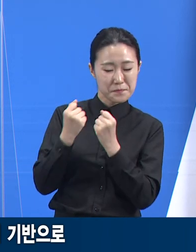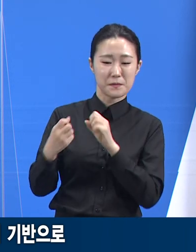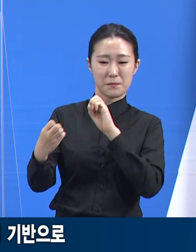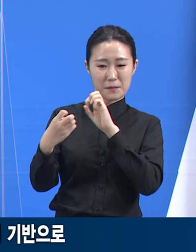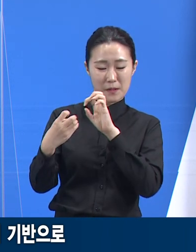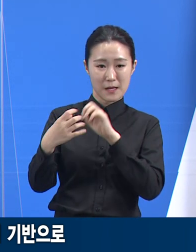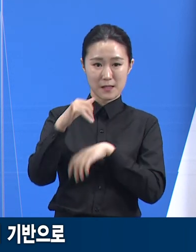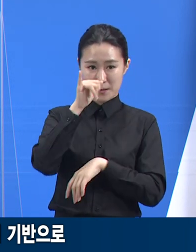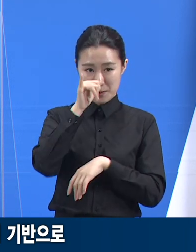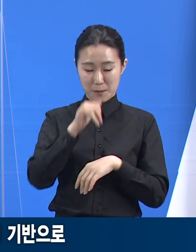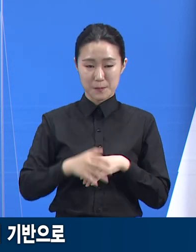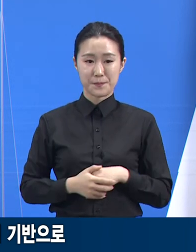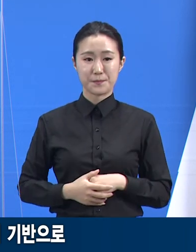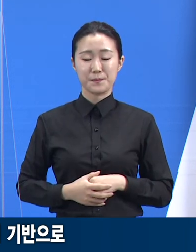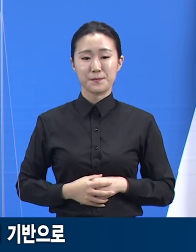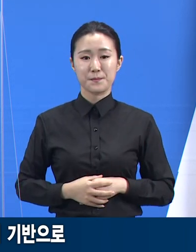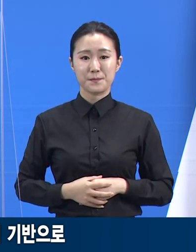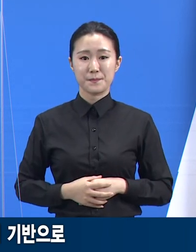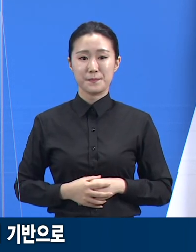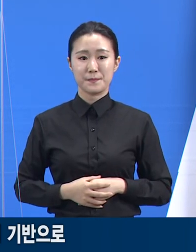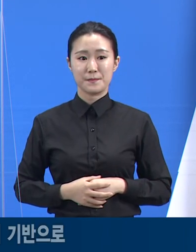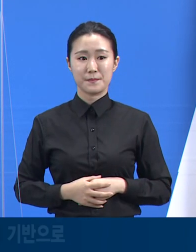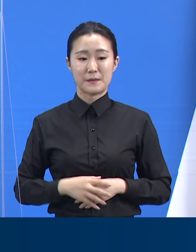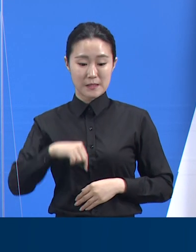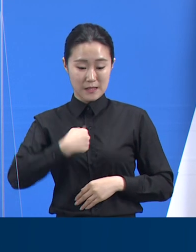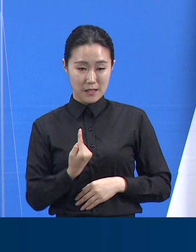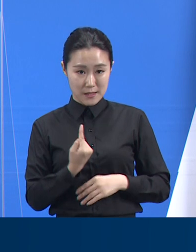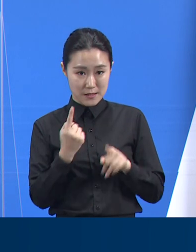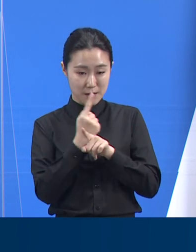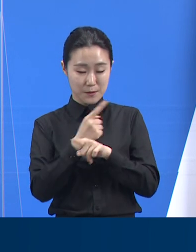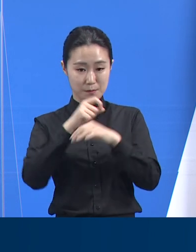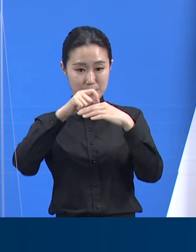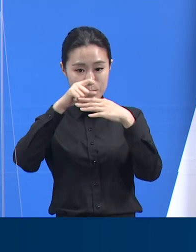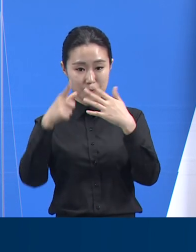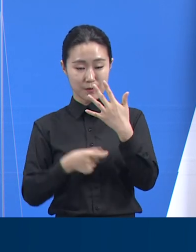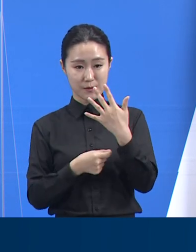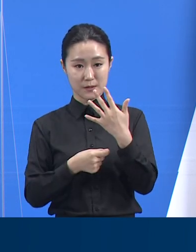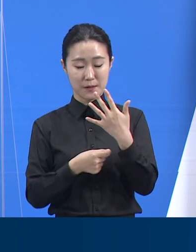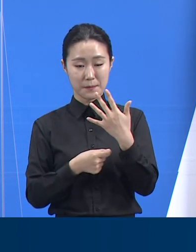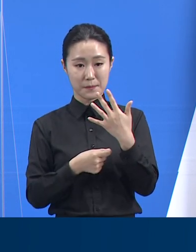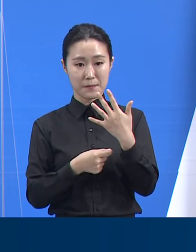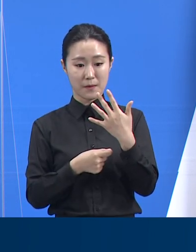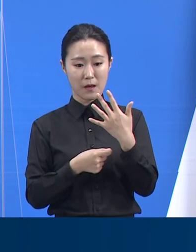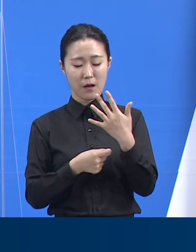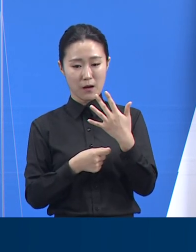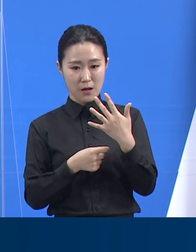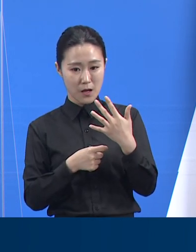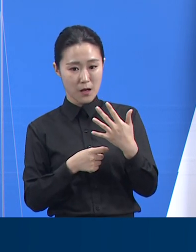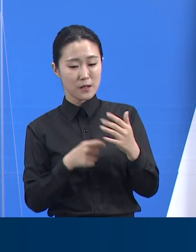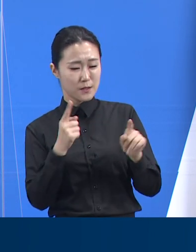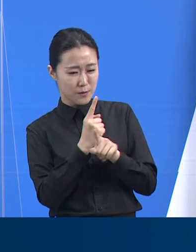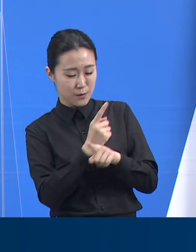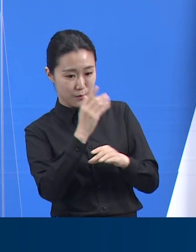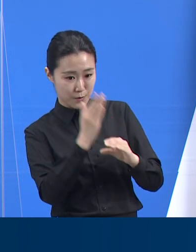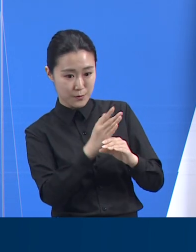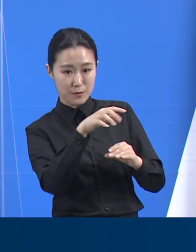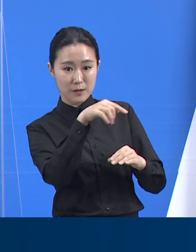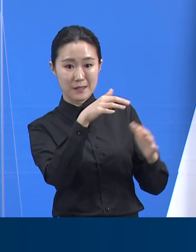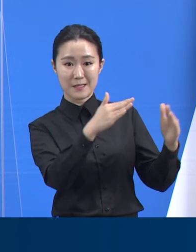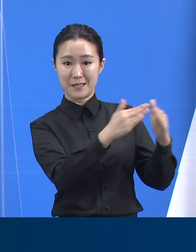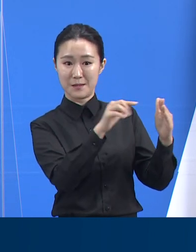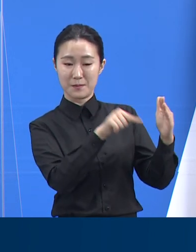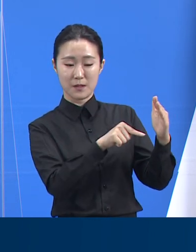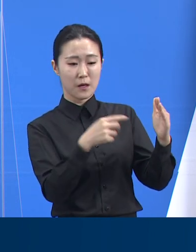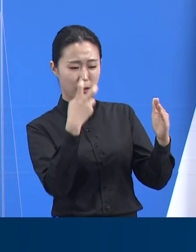257건 진행되었습니다. 자가치료 프로그램을 이용한 가정을 대상으로 만족도를 조사한 결과 90.3%의 만족도를